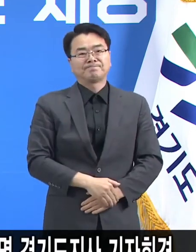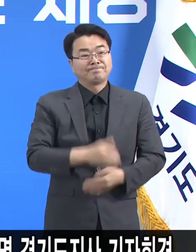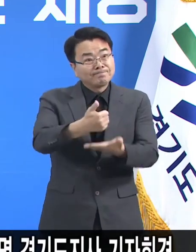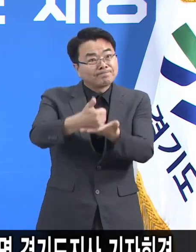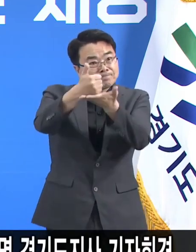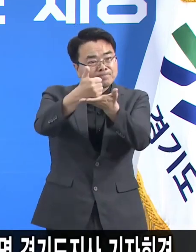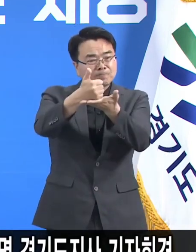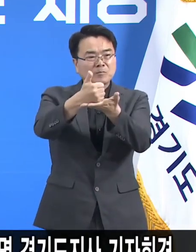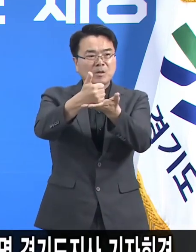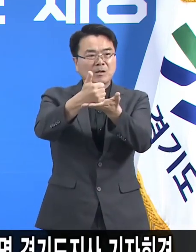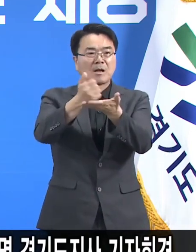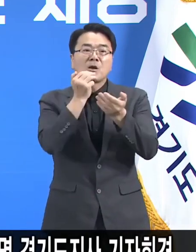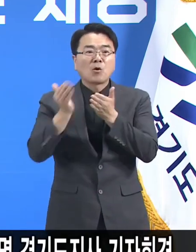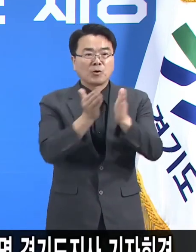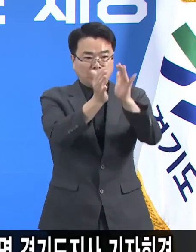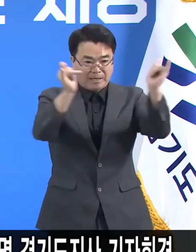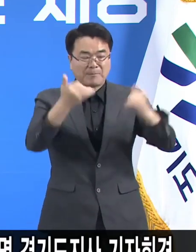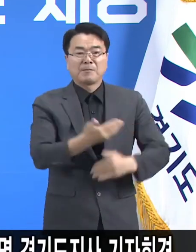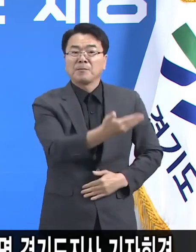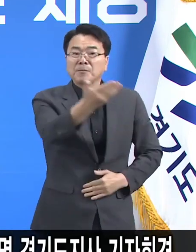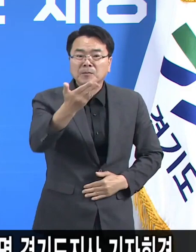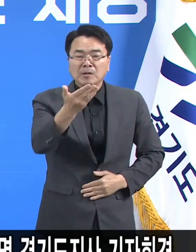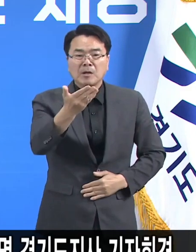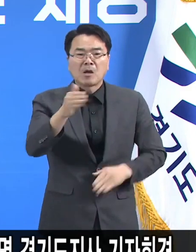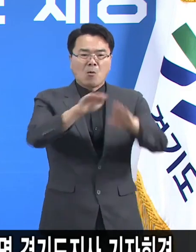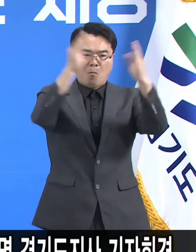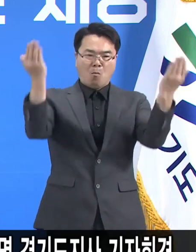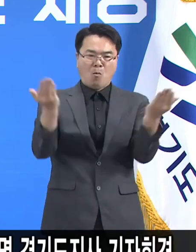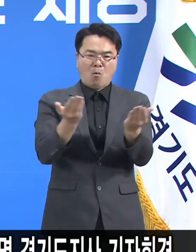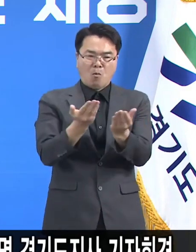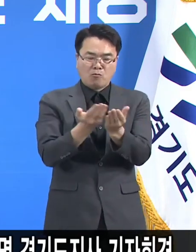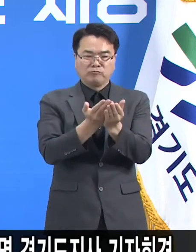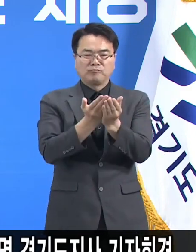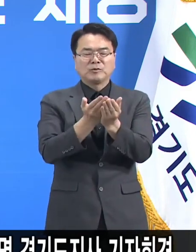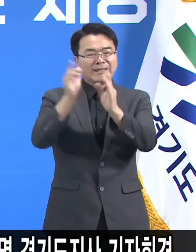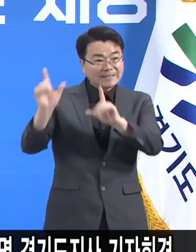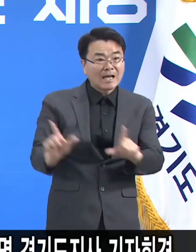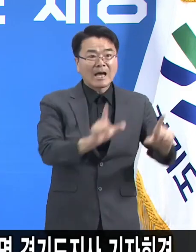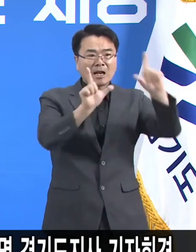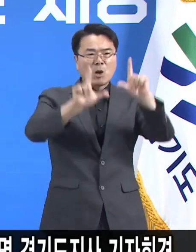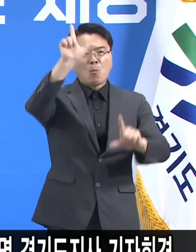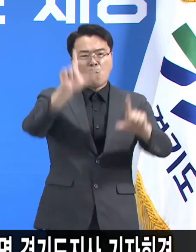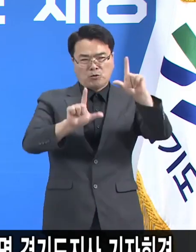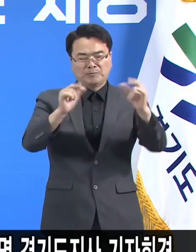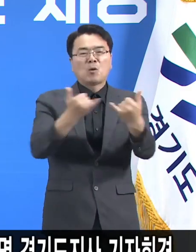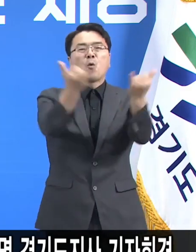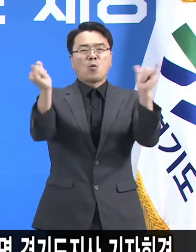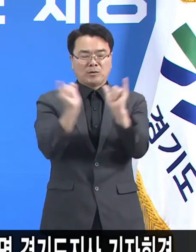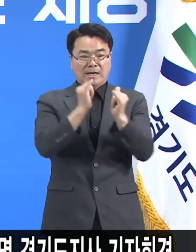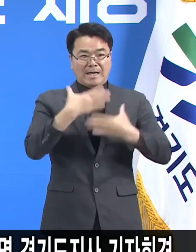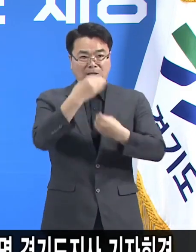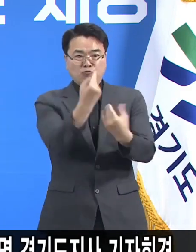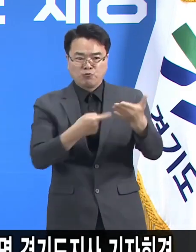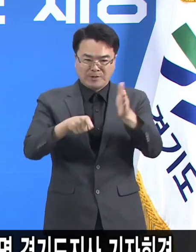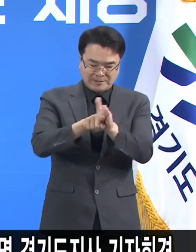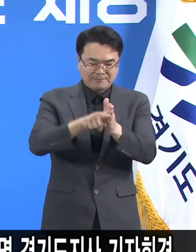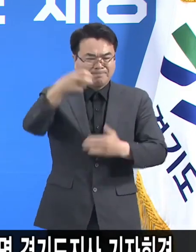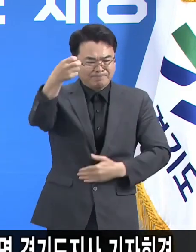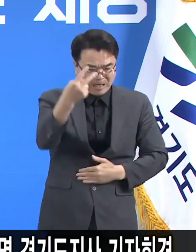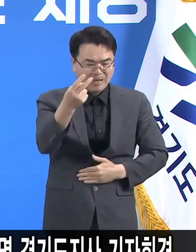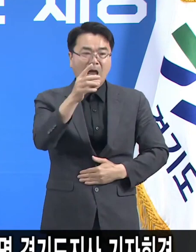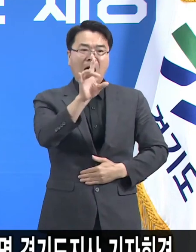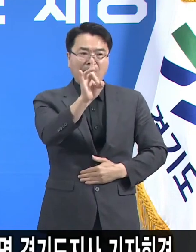존경하는 도민 여러분 우리 모두의 소중한 일상과 공동체의 안전을 위해서 다시 한번